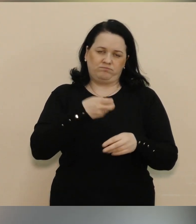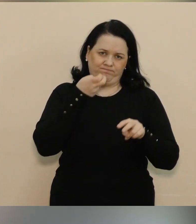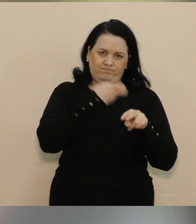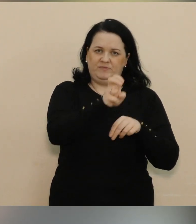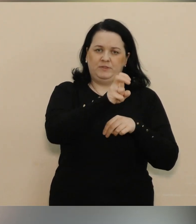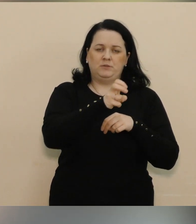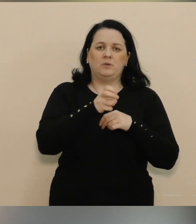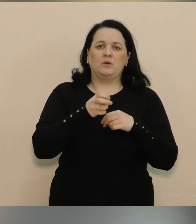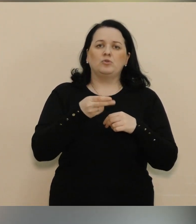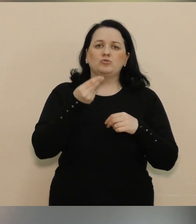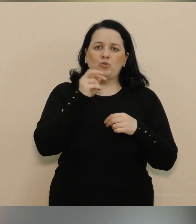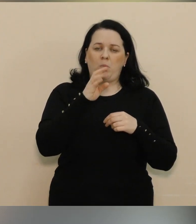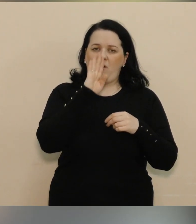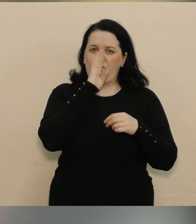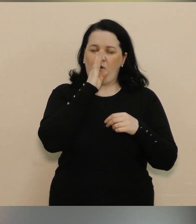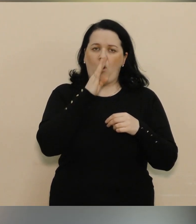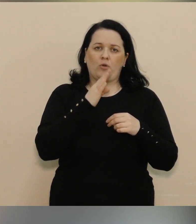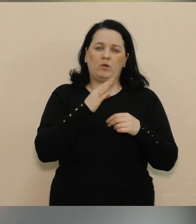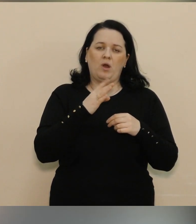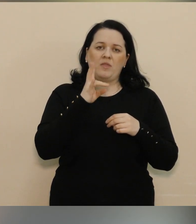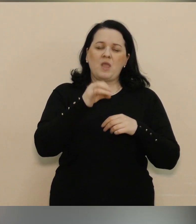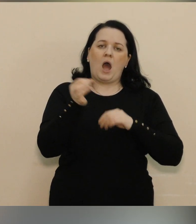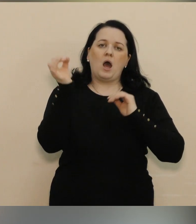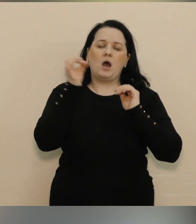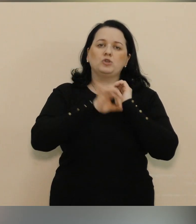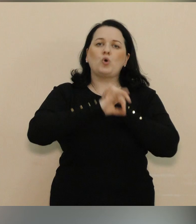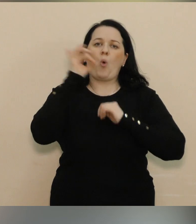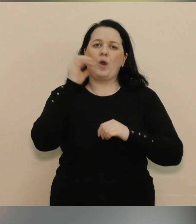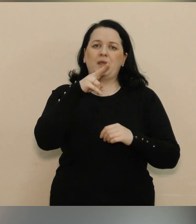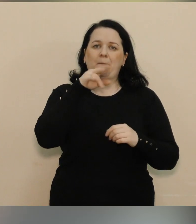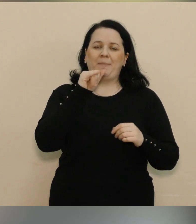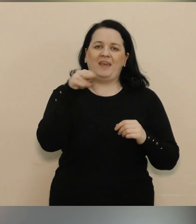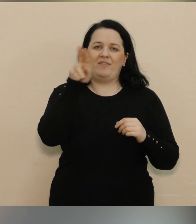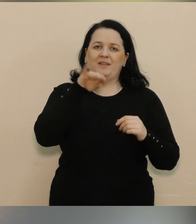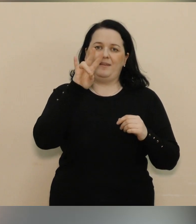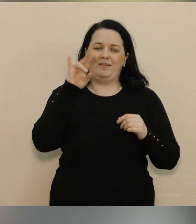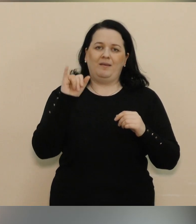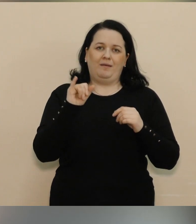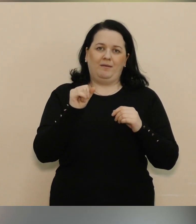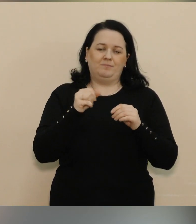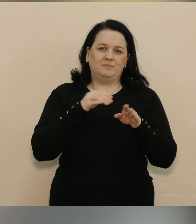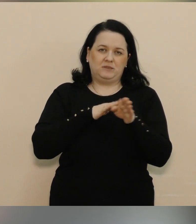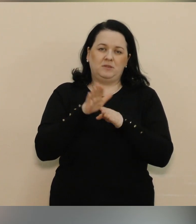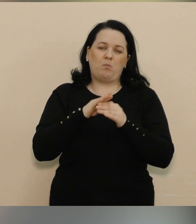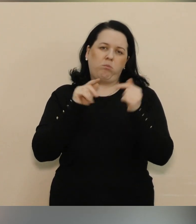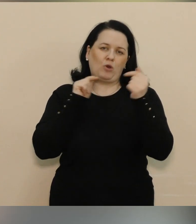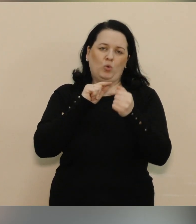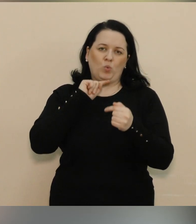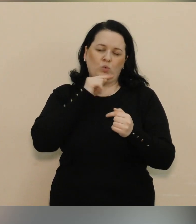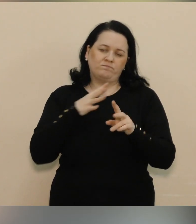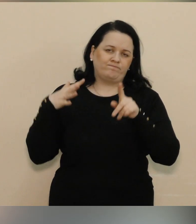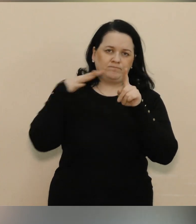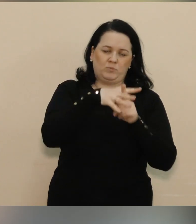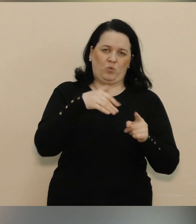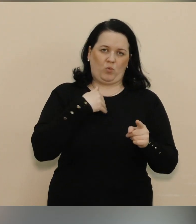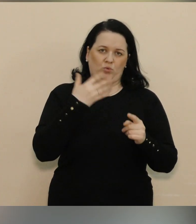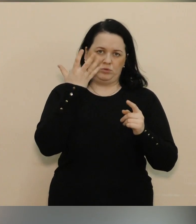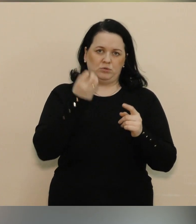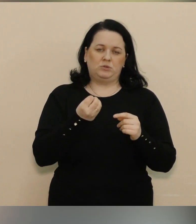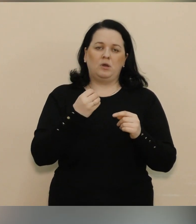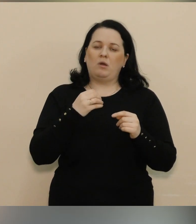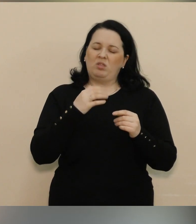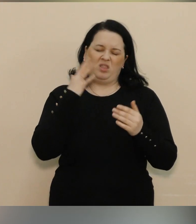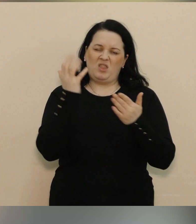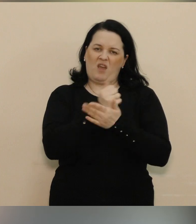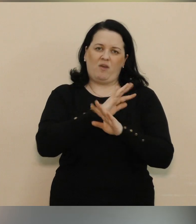по зубах. Адже ворог хоче на сході, на півдні здійснювати, на жаль, проти України наступальні дії. Але це їм не